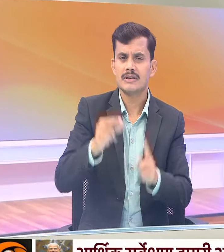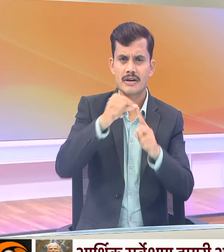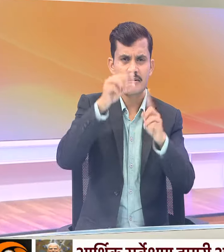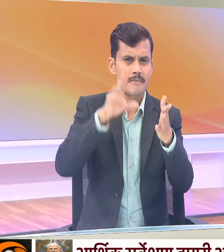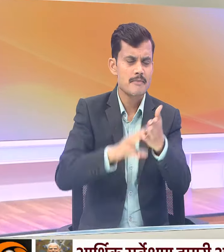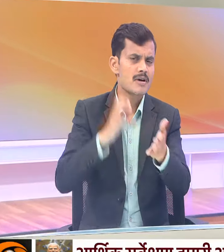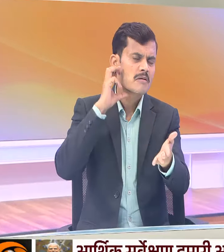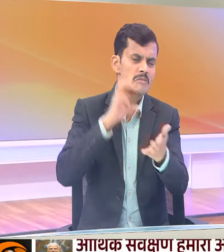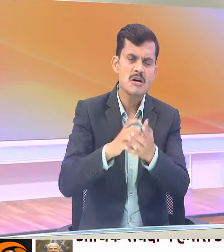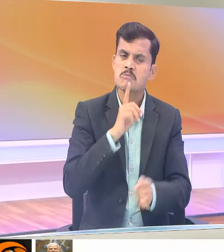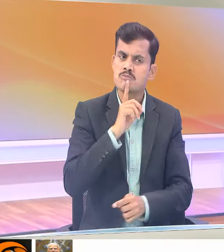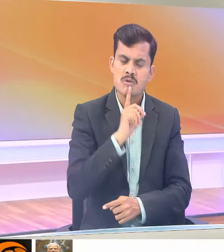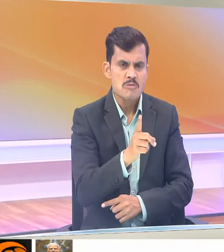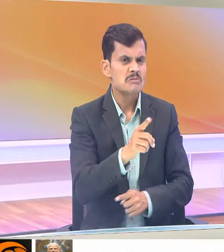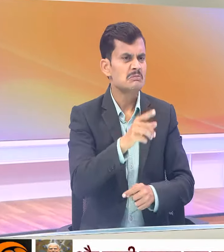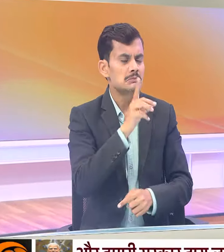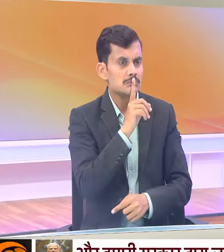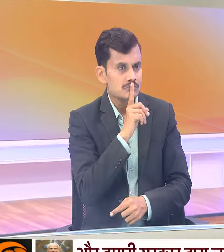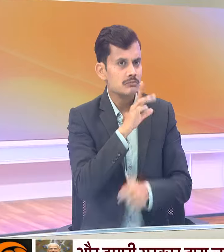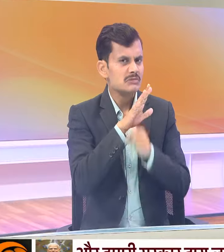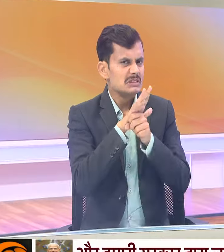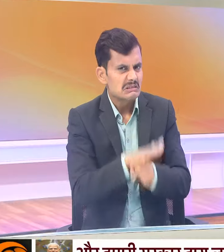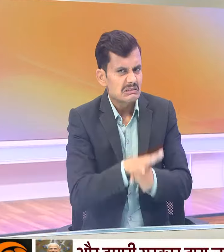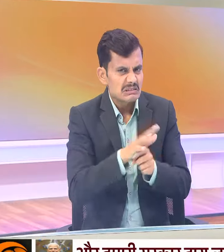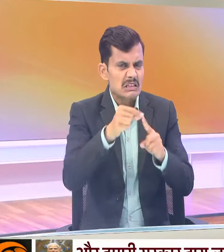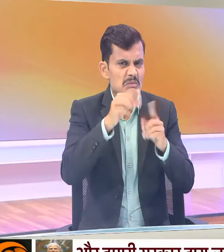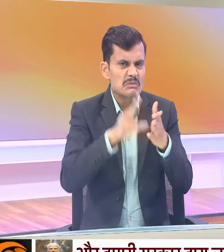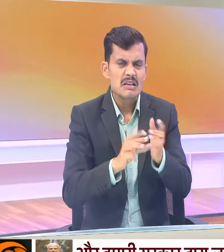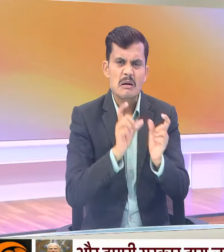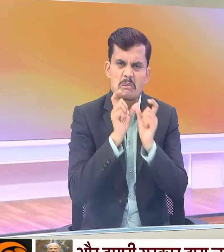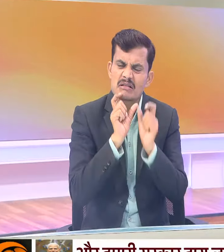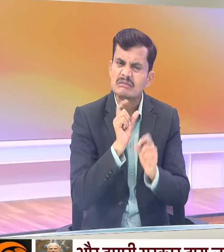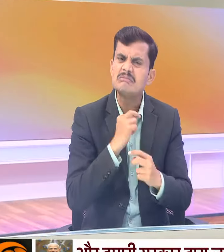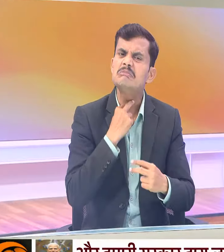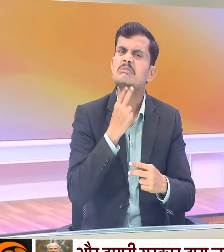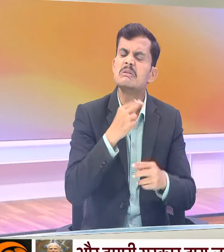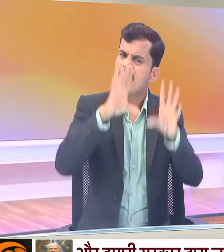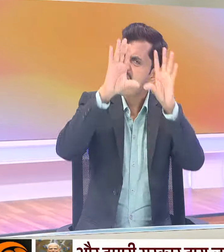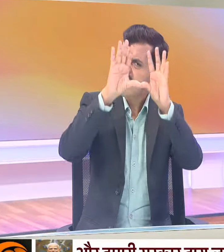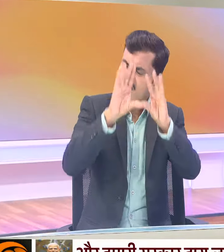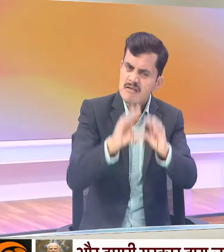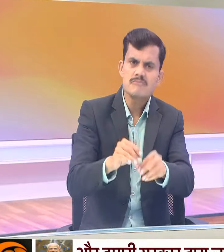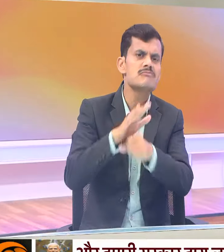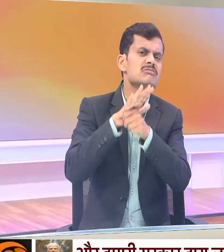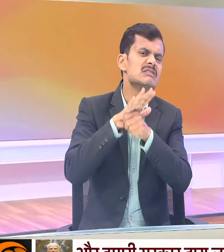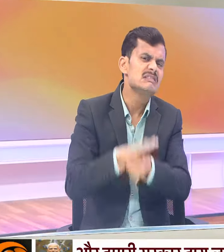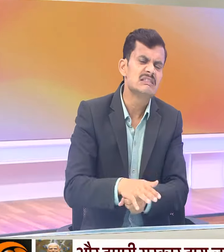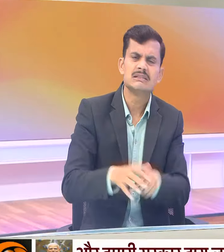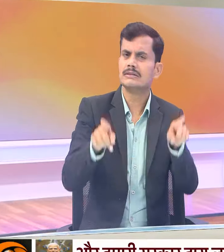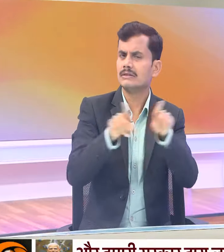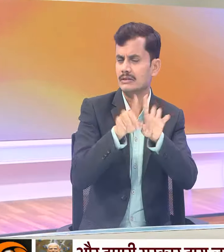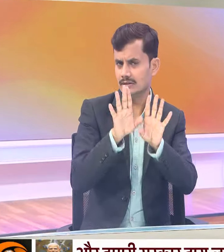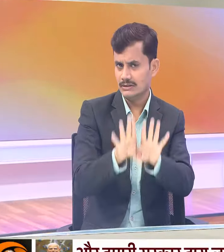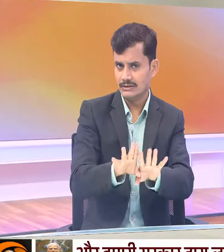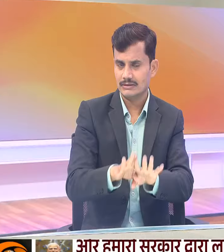मंत्री का गला गोटने का उनकी आवास को रोकने का उनकी आवास को दबाने का।